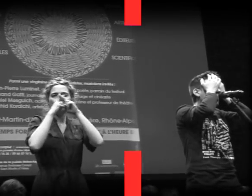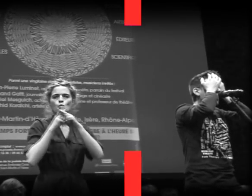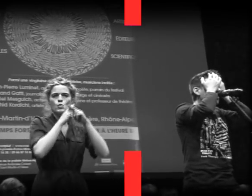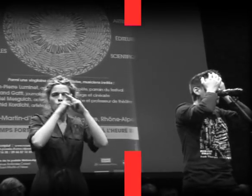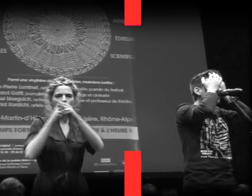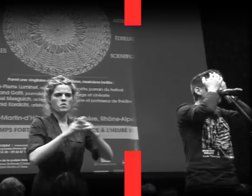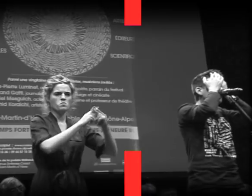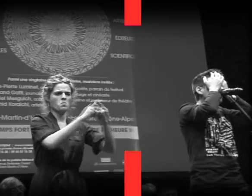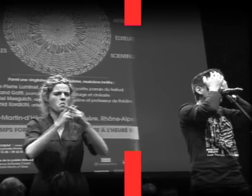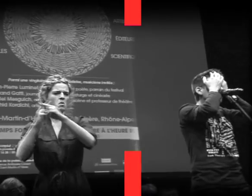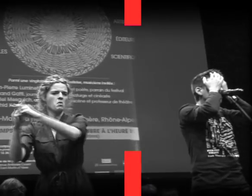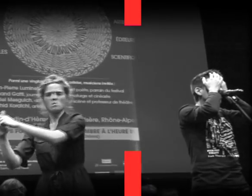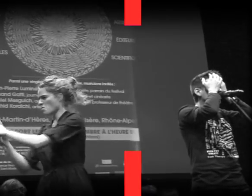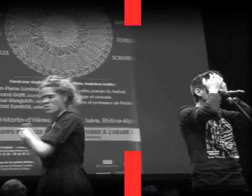Quand je nous aurai mûrées.